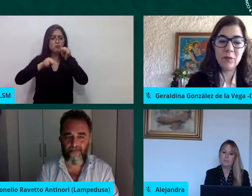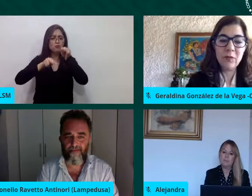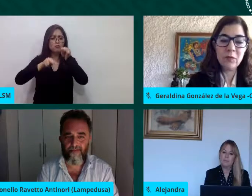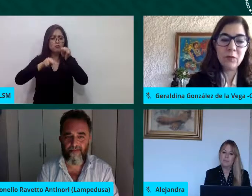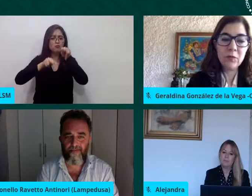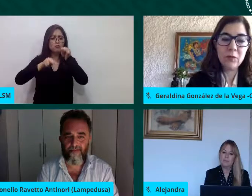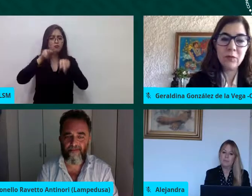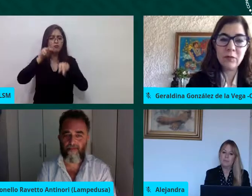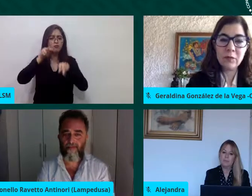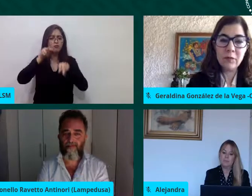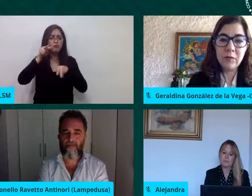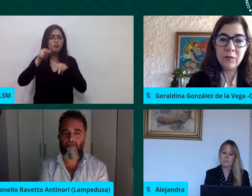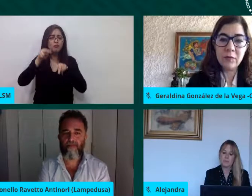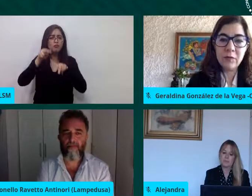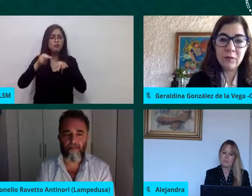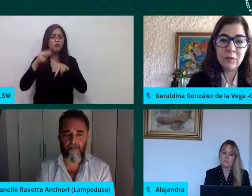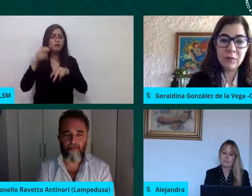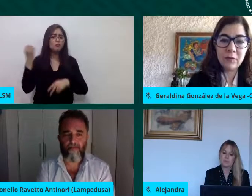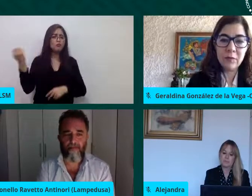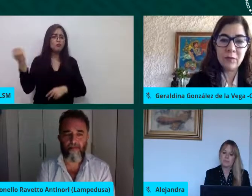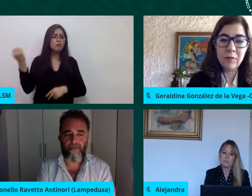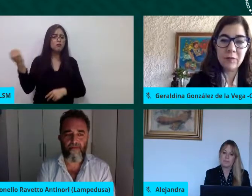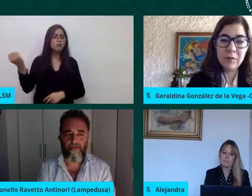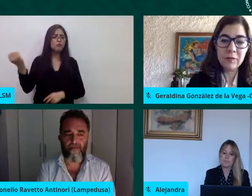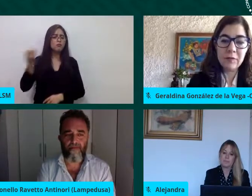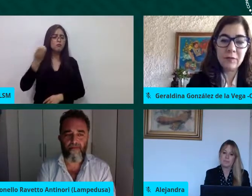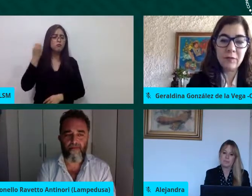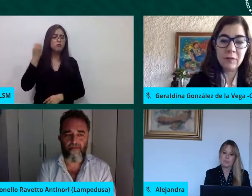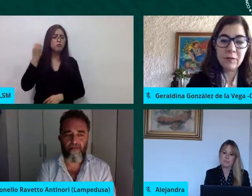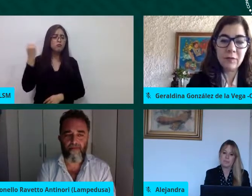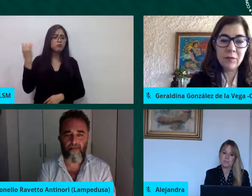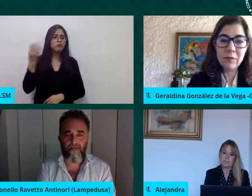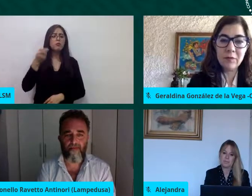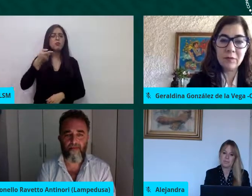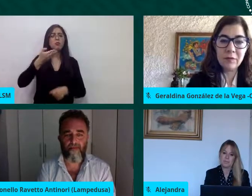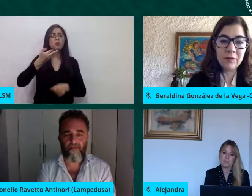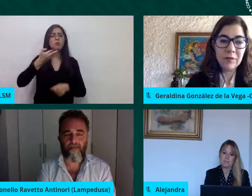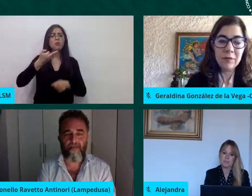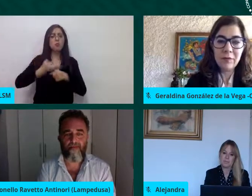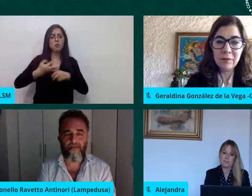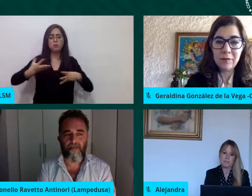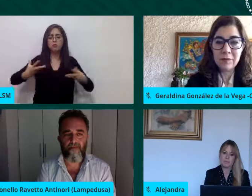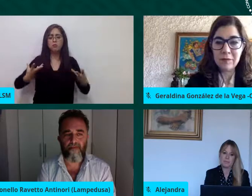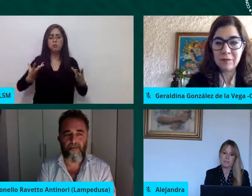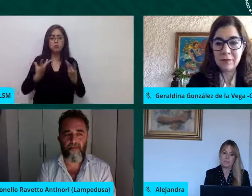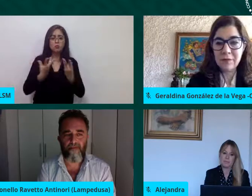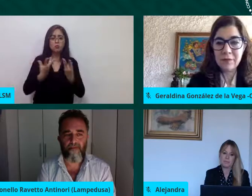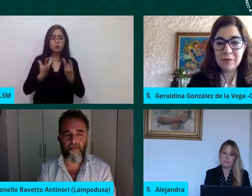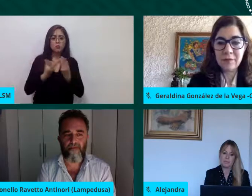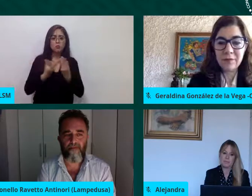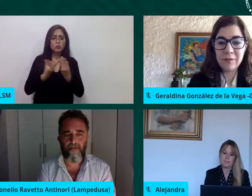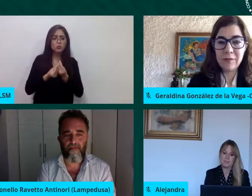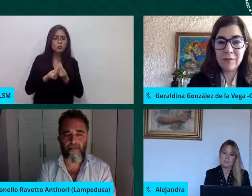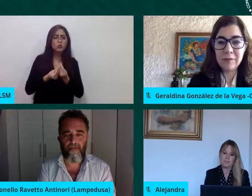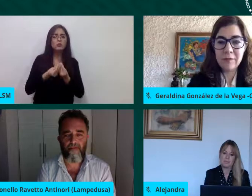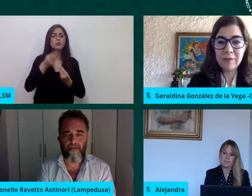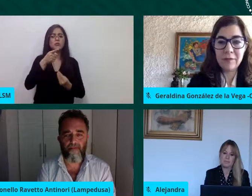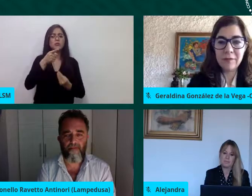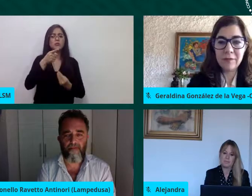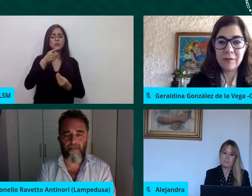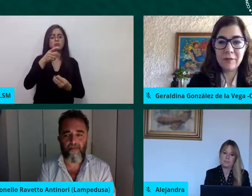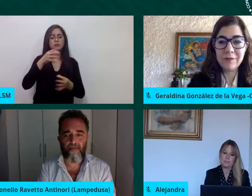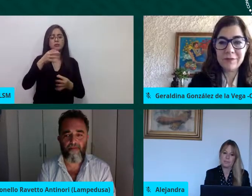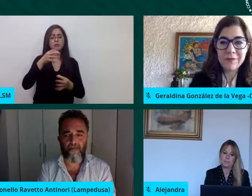en situación de movilidad humana en nuestros países y en nuestras ciudades un saludo a todos y muchas gracias por por